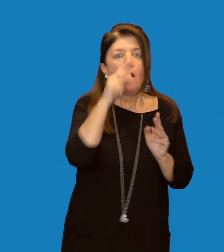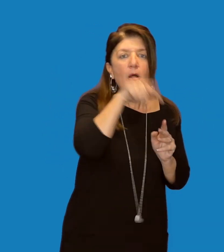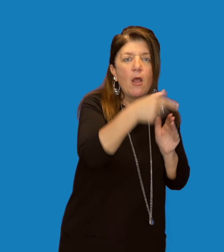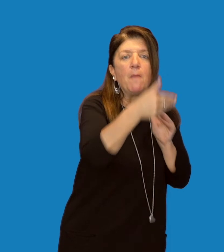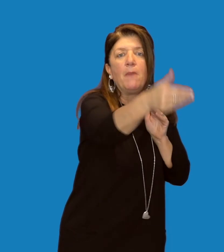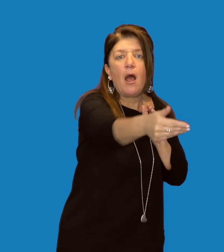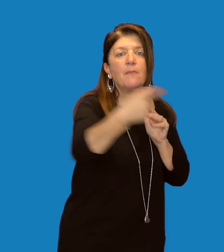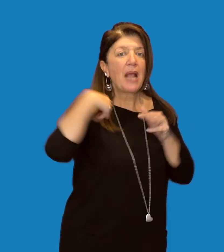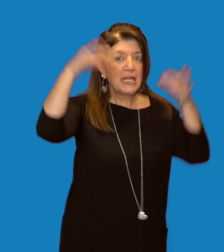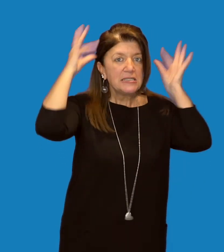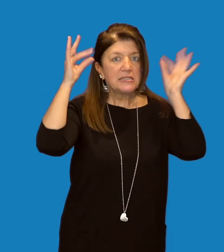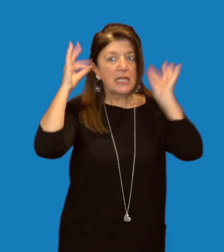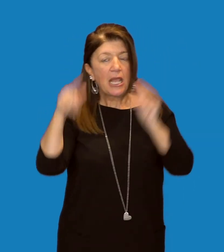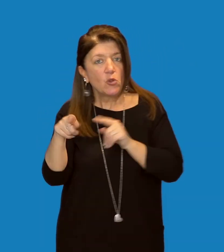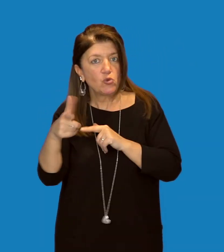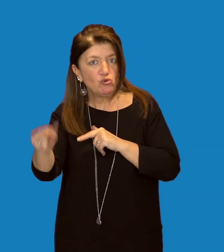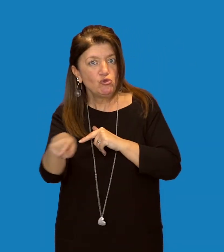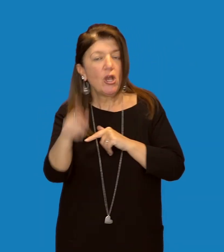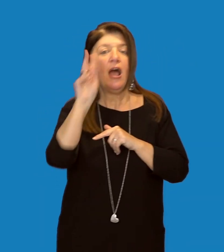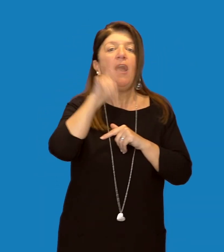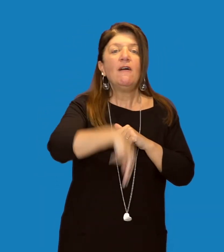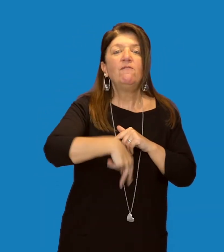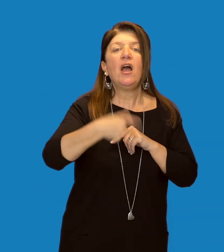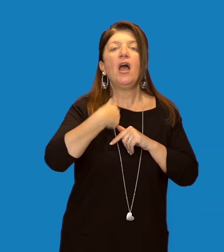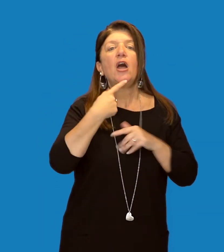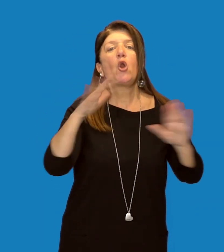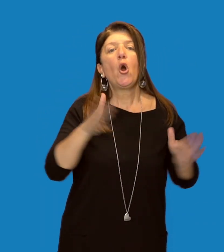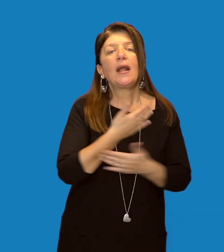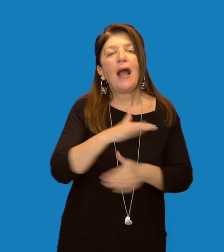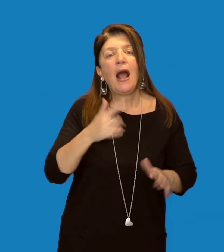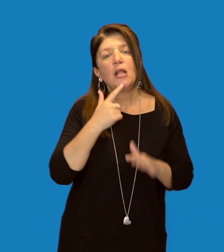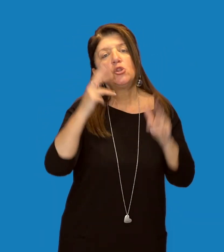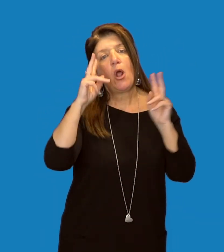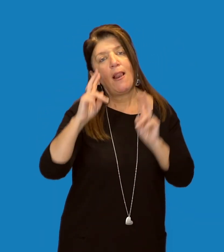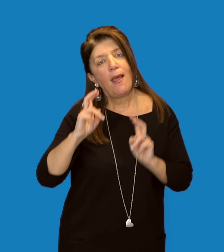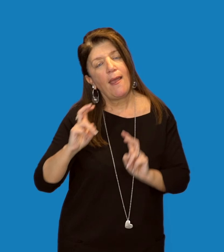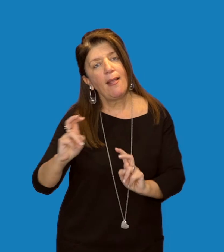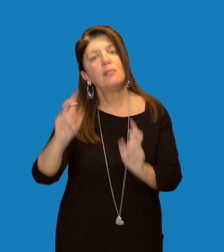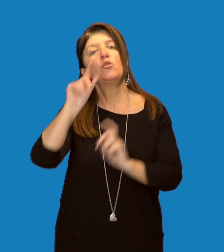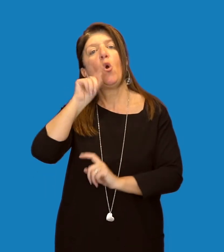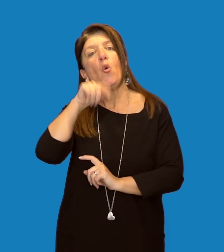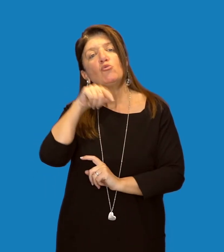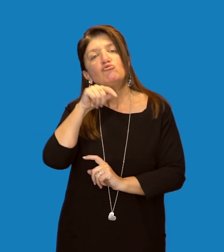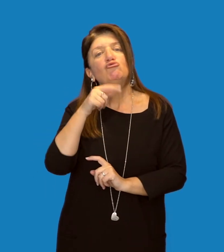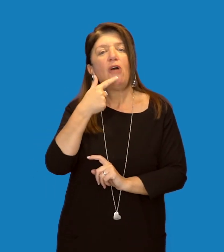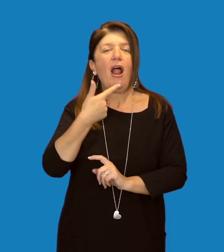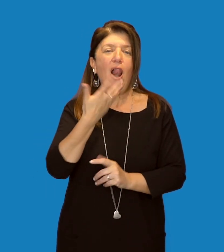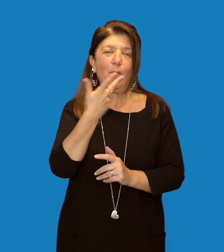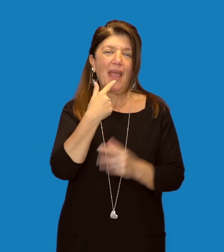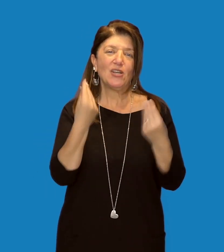lento e rettilineo ma veloce anche a grandi altezze. È un uccello socievole e fa spesso gruppo